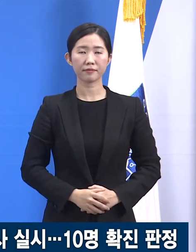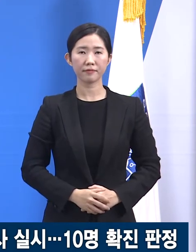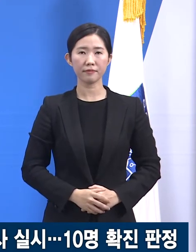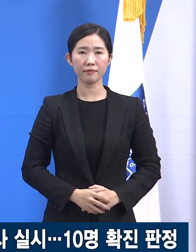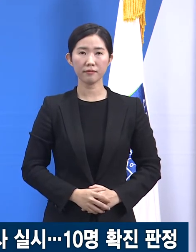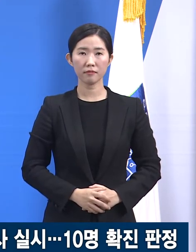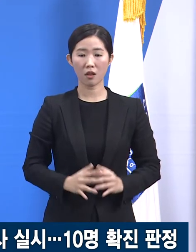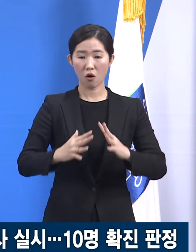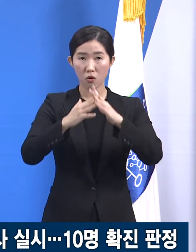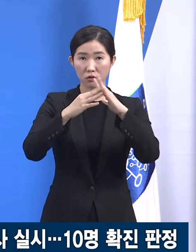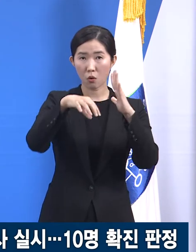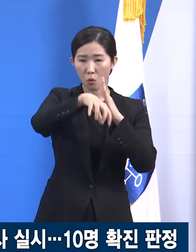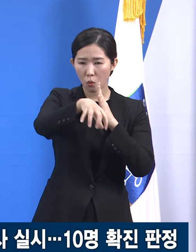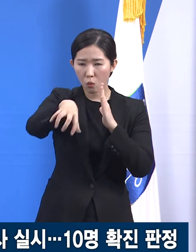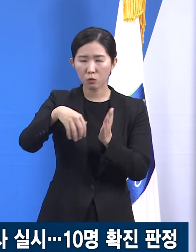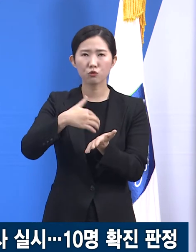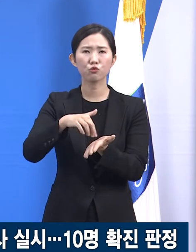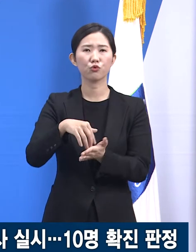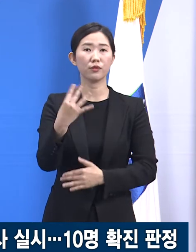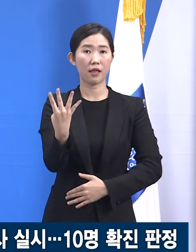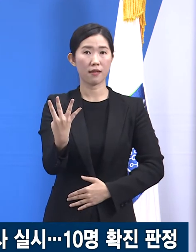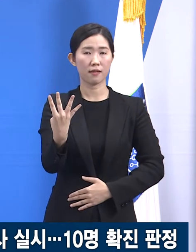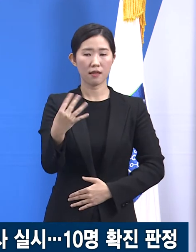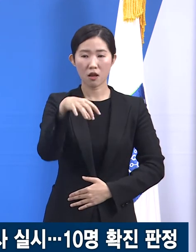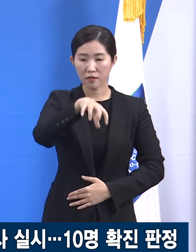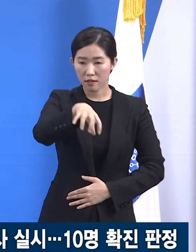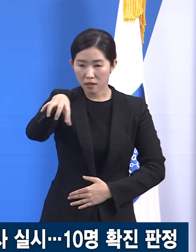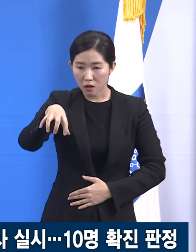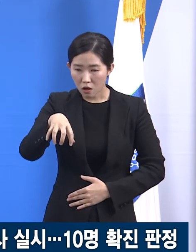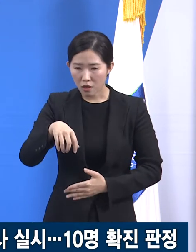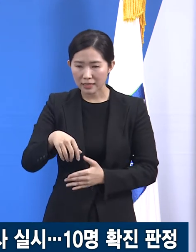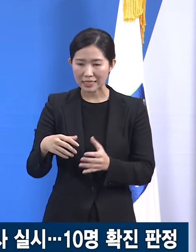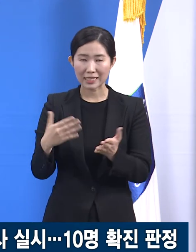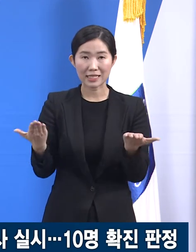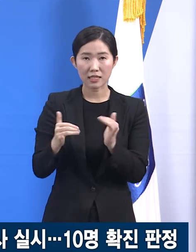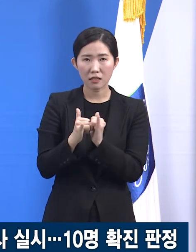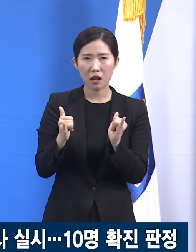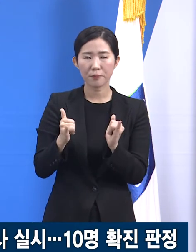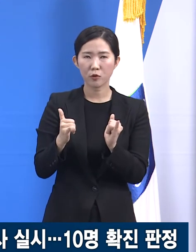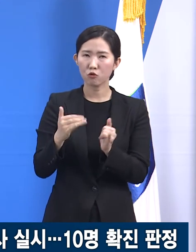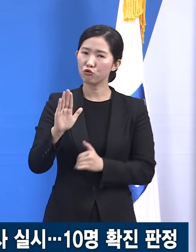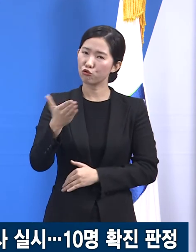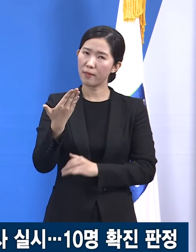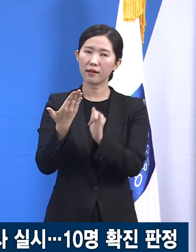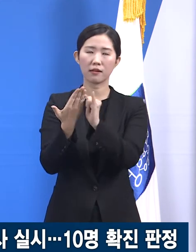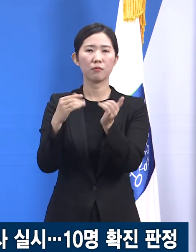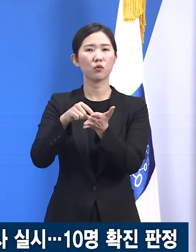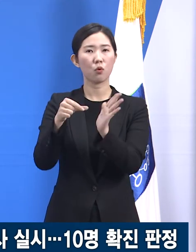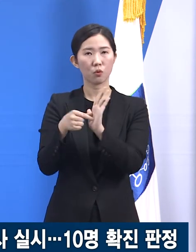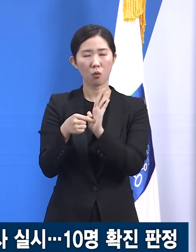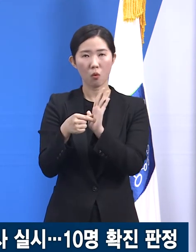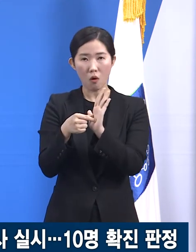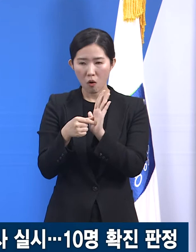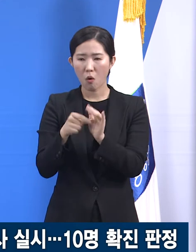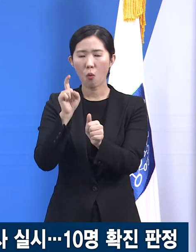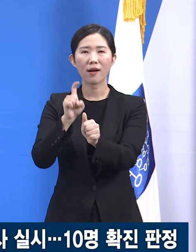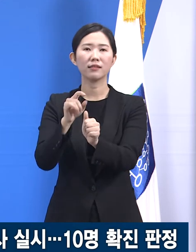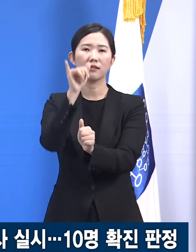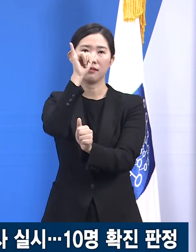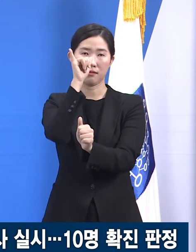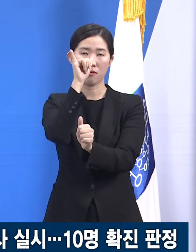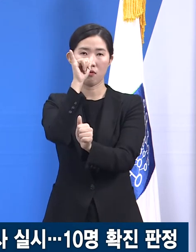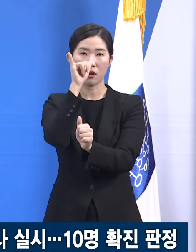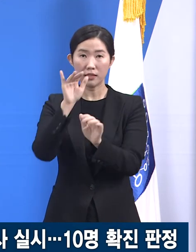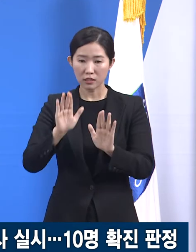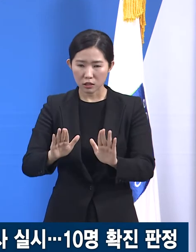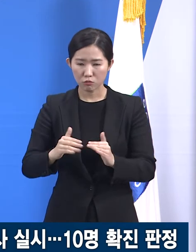4개의 건설 현장에 900여 명에 대해서 전수검사를 실시하던 중 확진자가 확인되었고 현재 추가 검사가